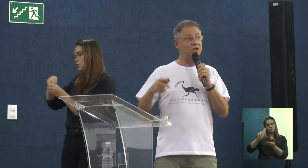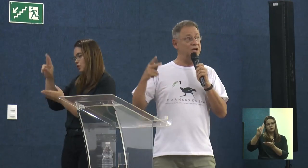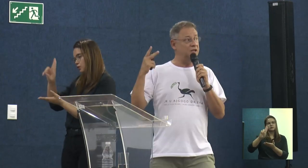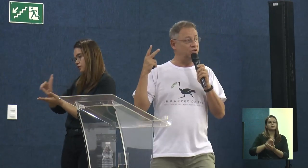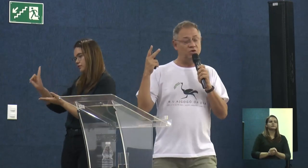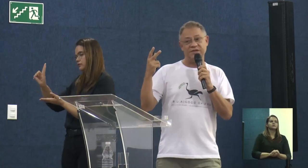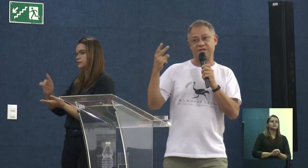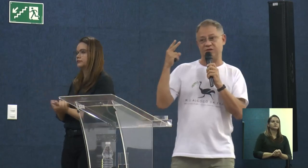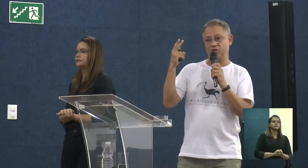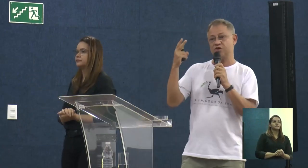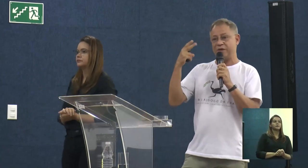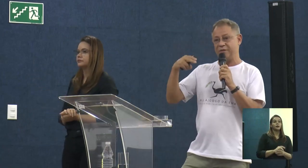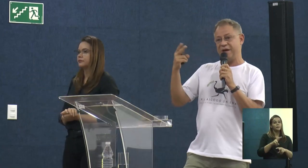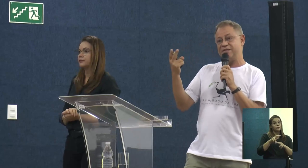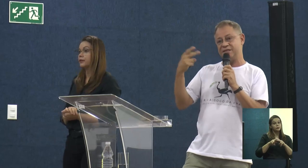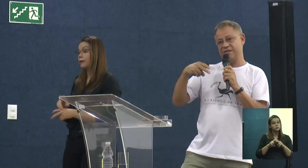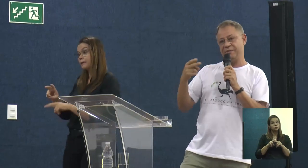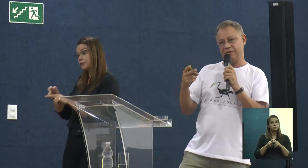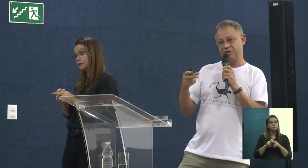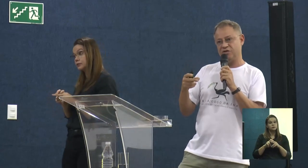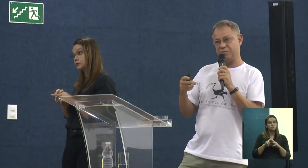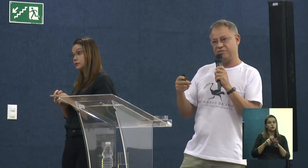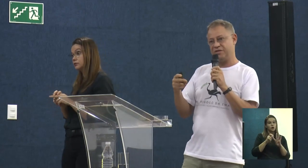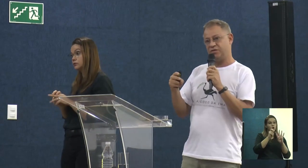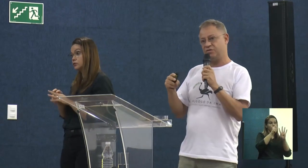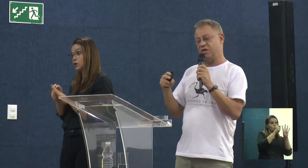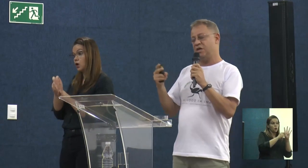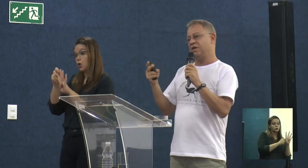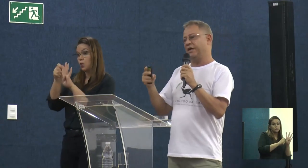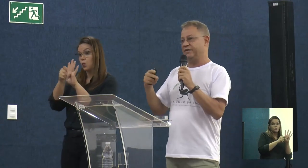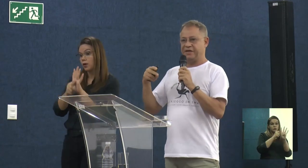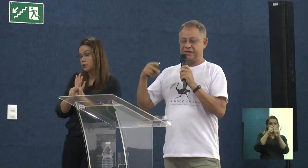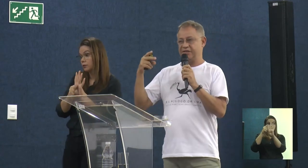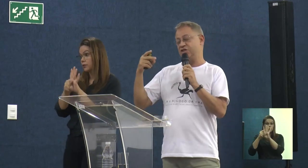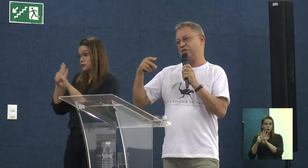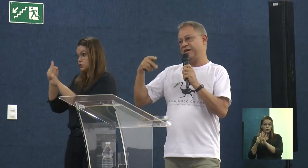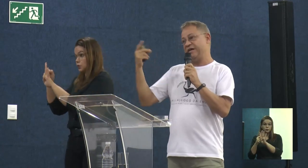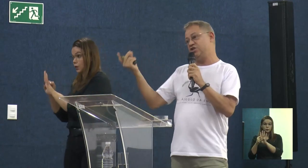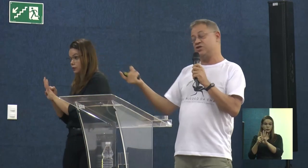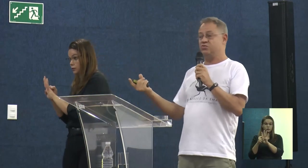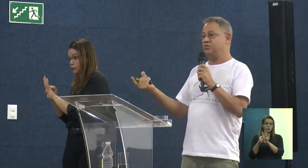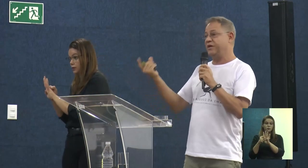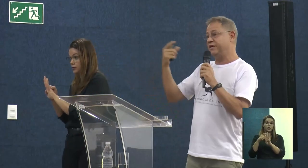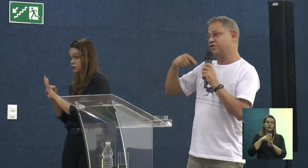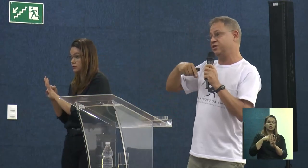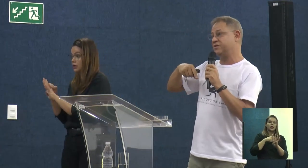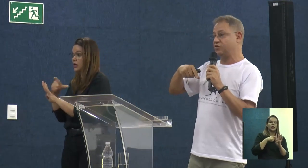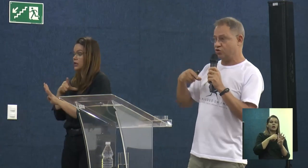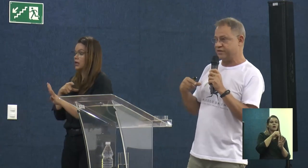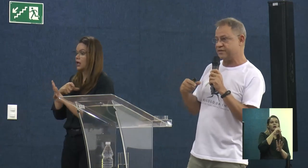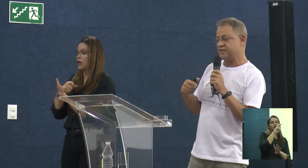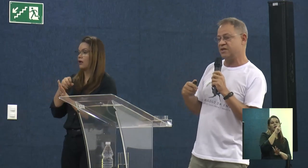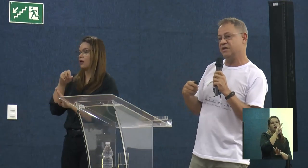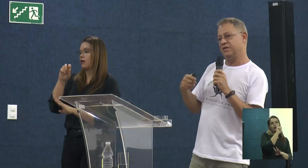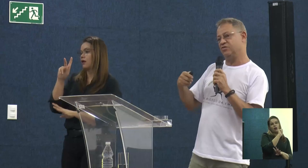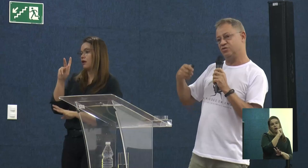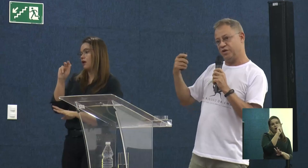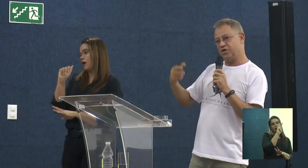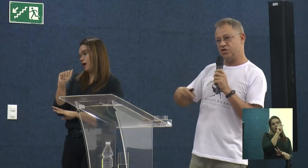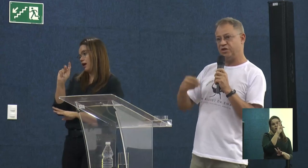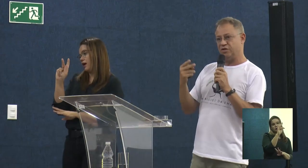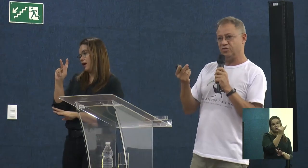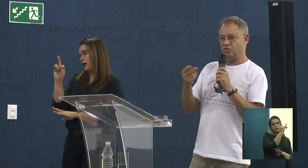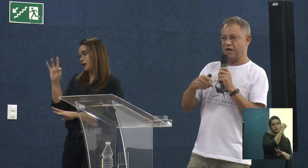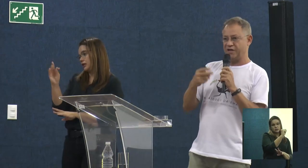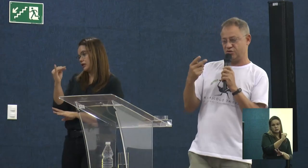Portanto, dois quadrimestres, na nossa previsão, existe EATIS 1 e EATIS 2. Então,